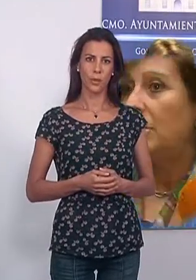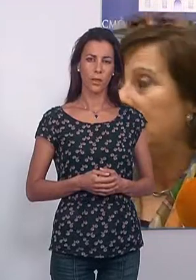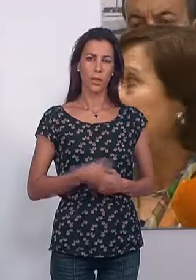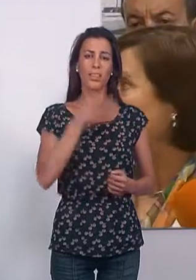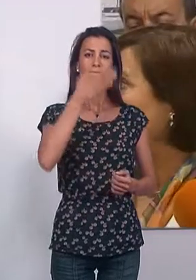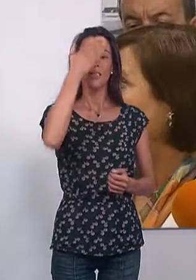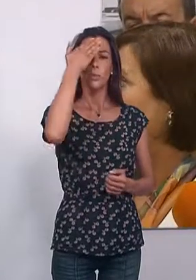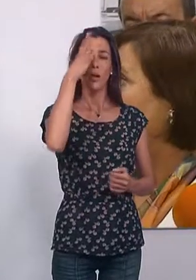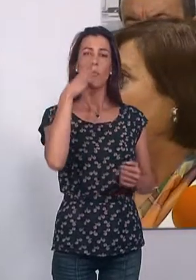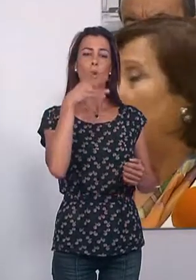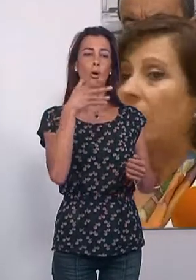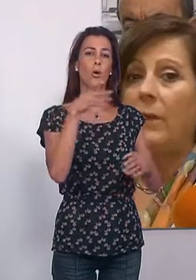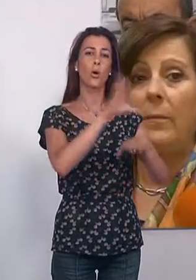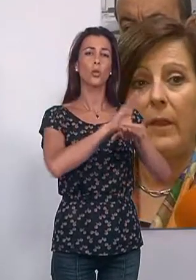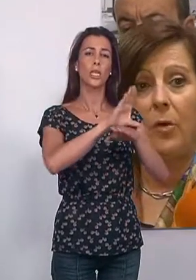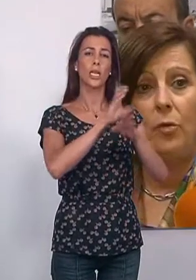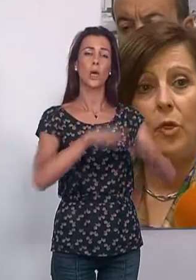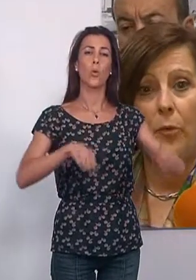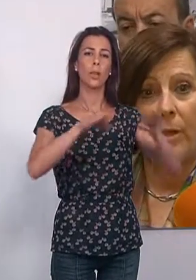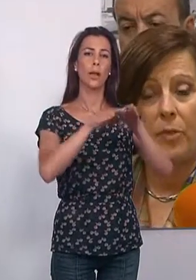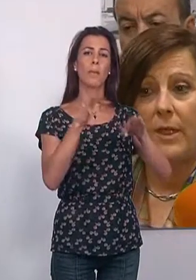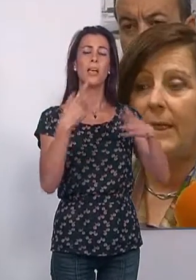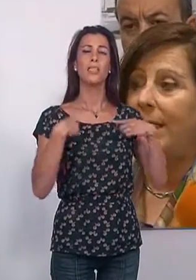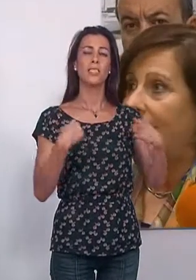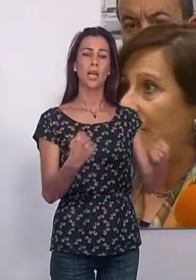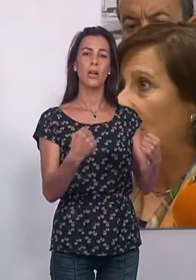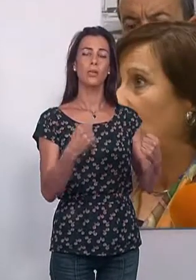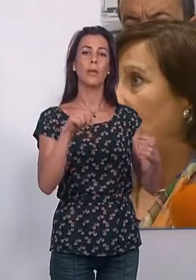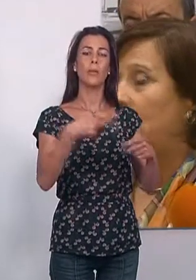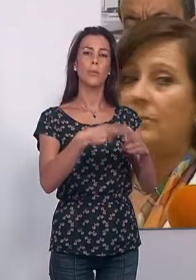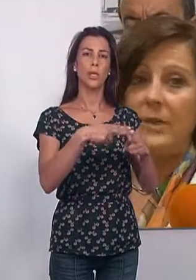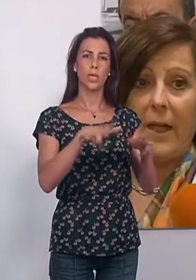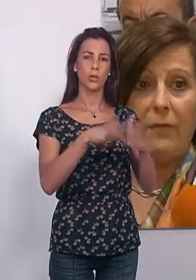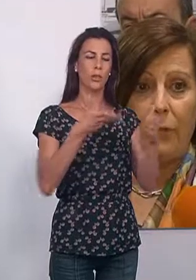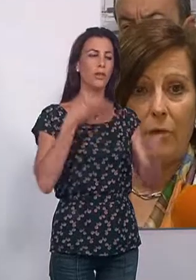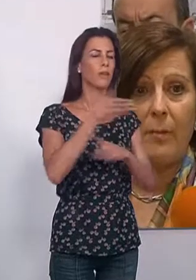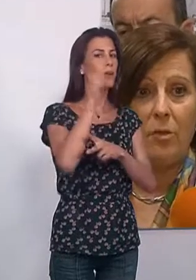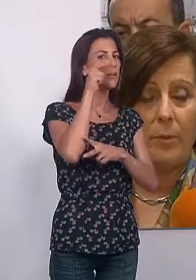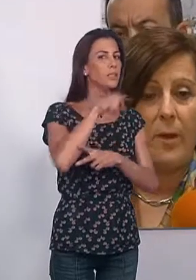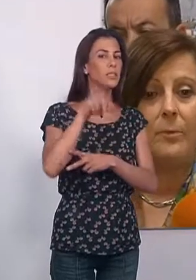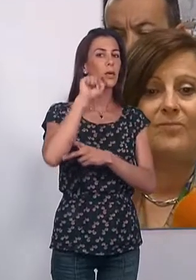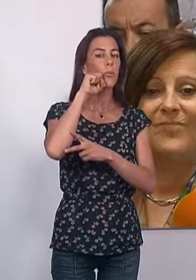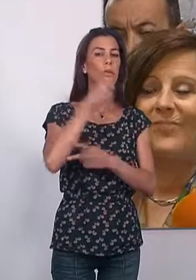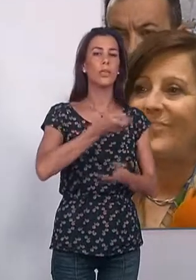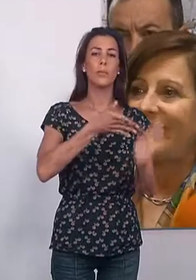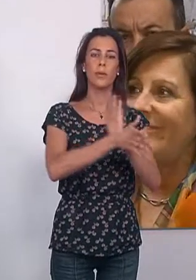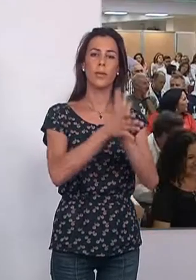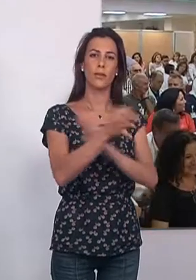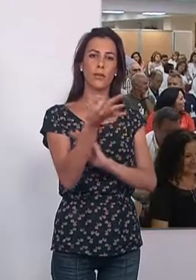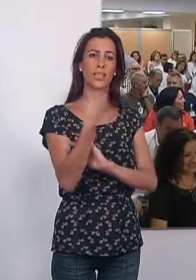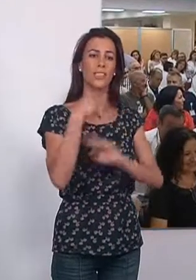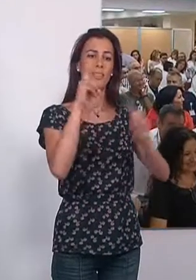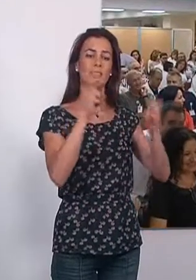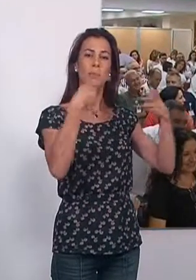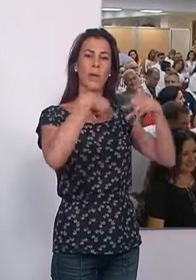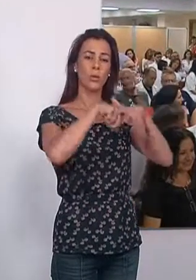La titular de la Consejería de Igualdad, Salud y Política Social ha girado una visita a Motril anunciando que el decreto de